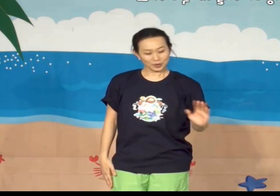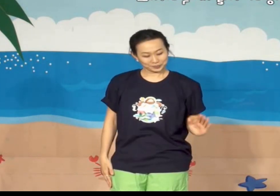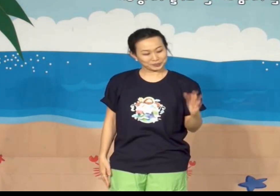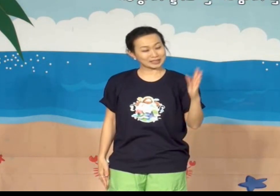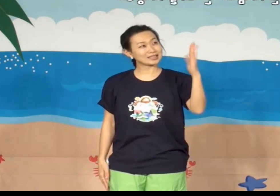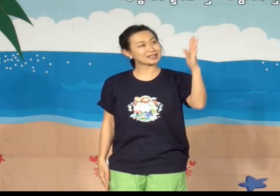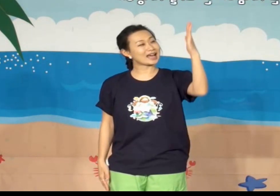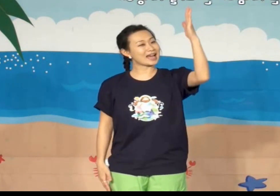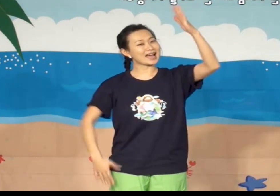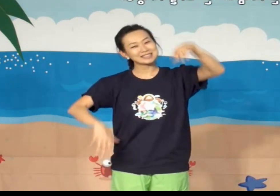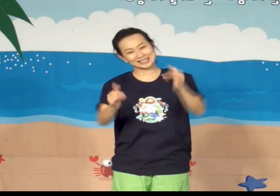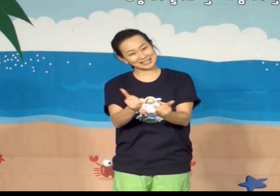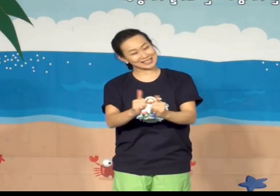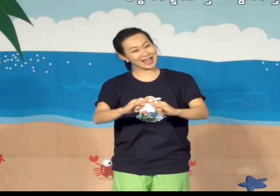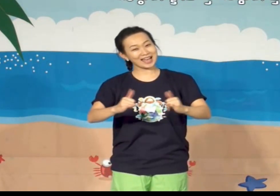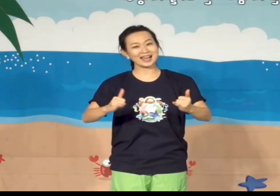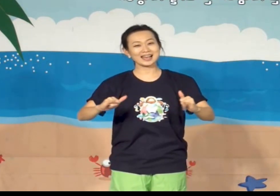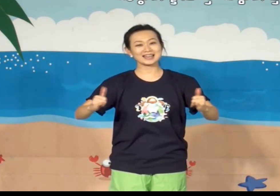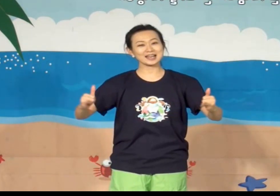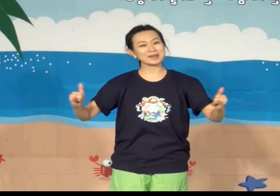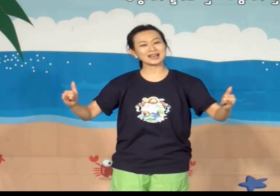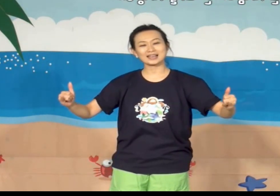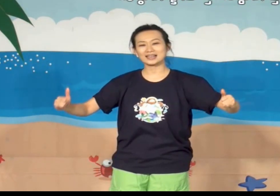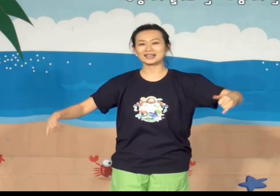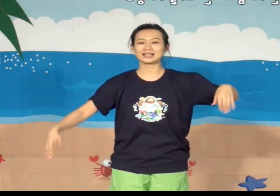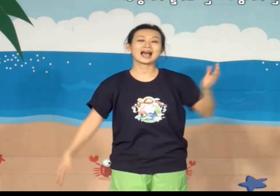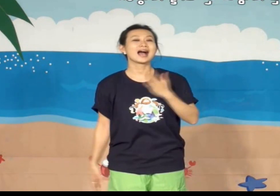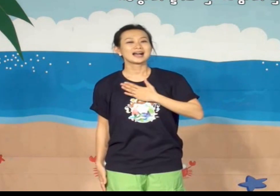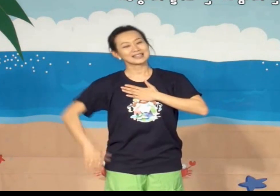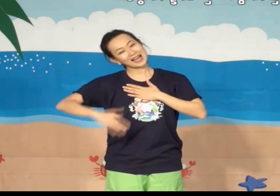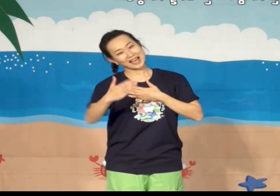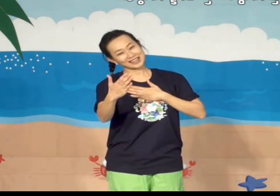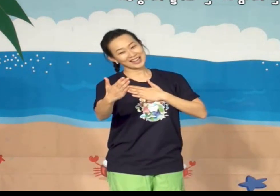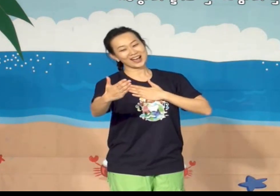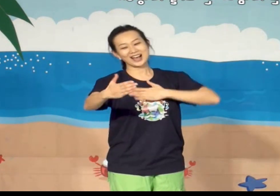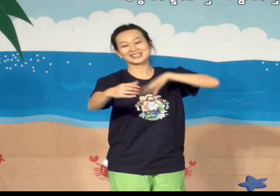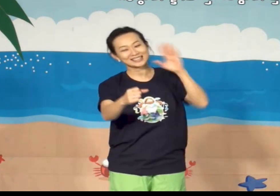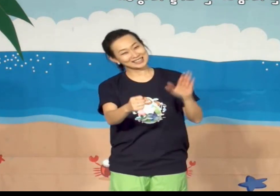빛나는 사람은 난 너를